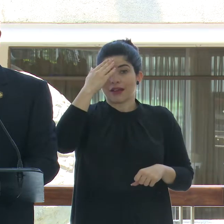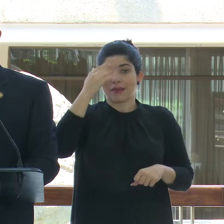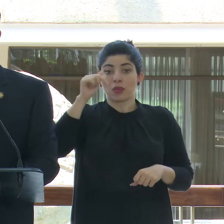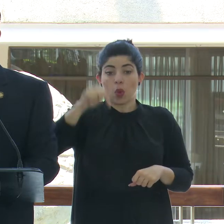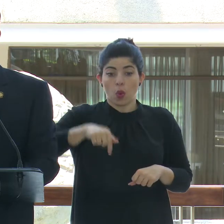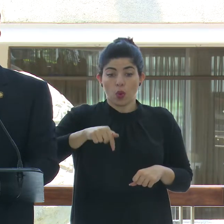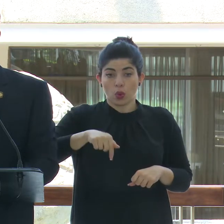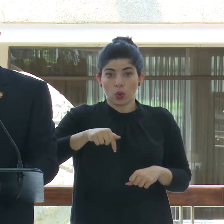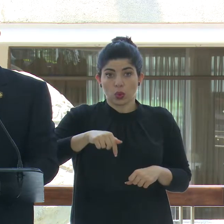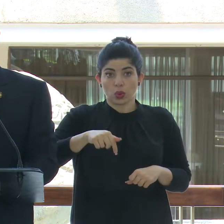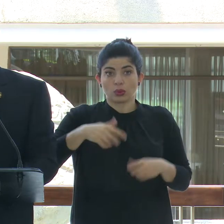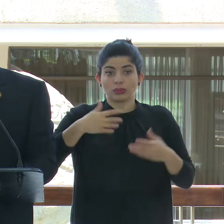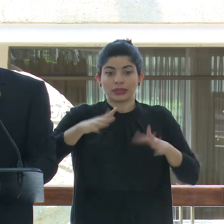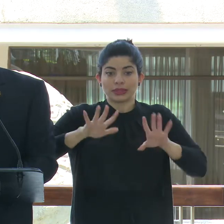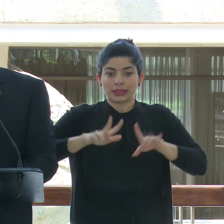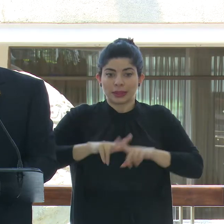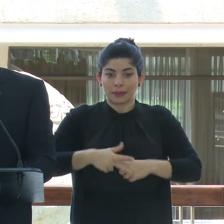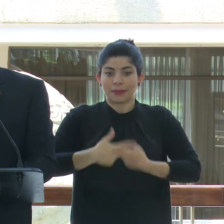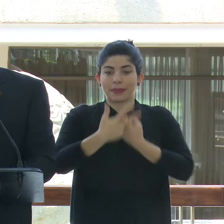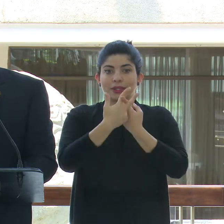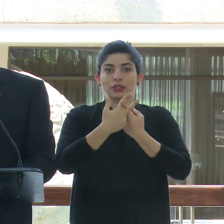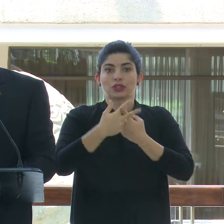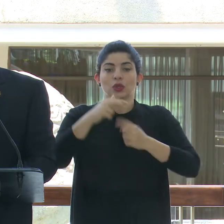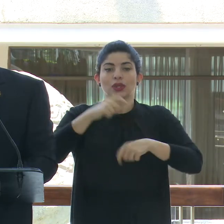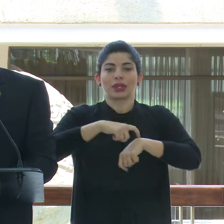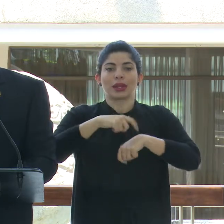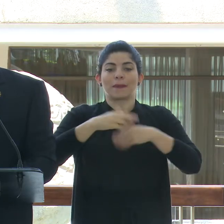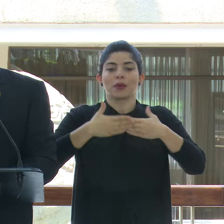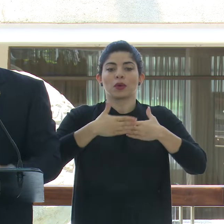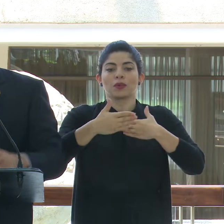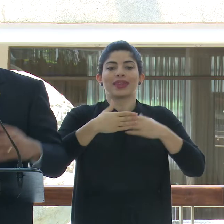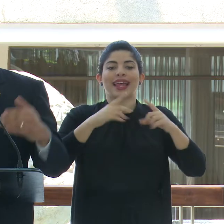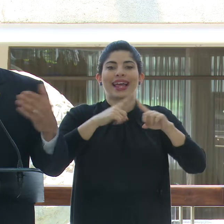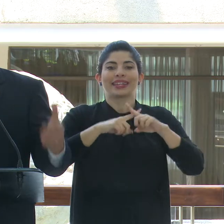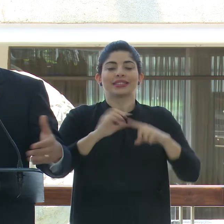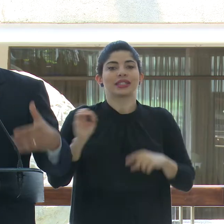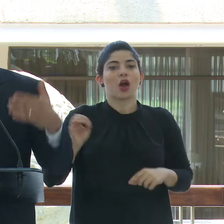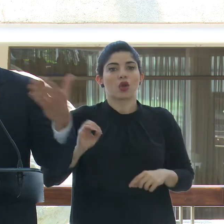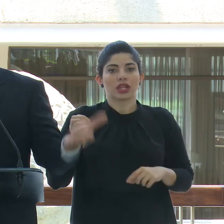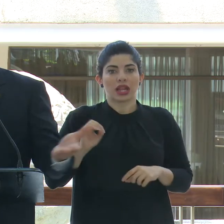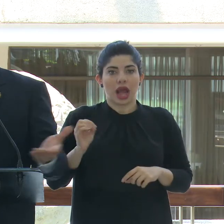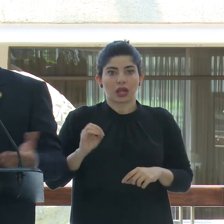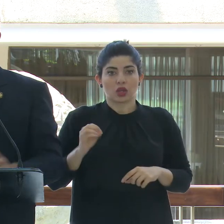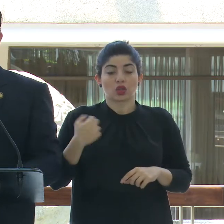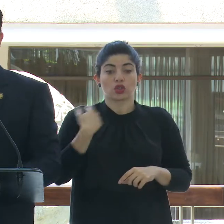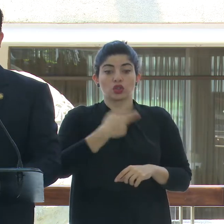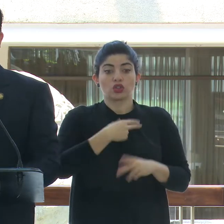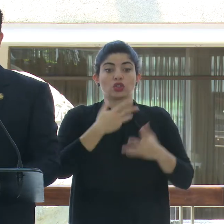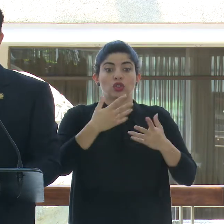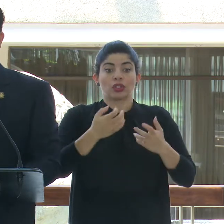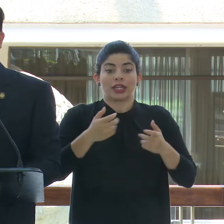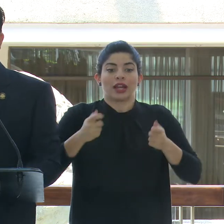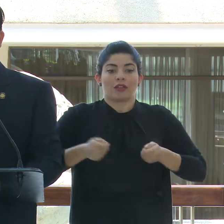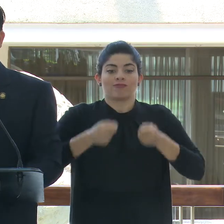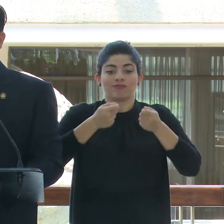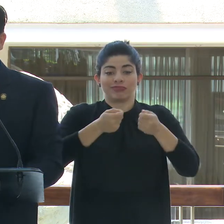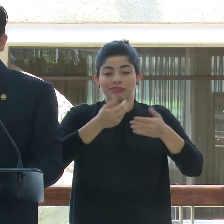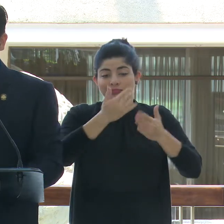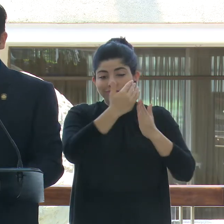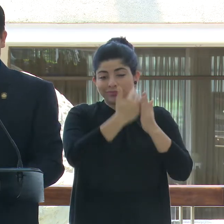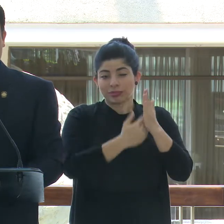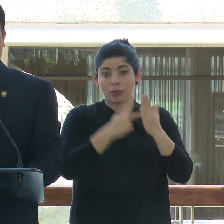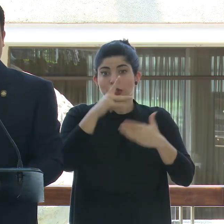hoy ha iniciado la sesión, el periodo de sesiones extraordinarias. Hemos querido también reflejar en esa convocatoria nuestras